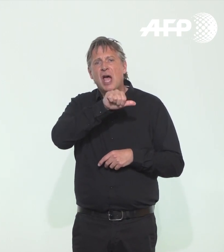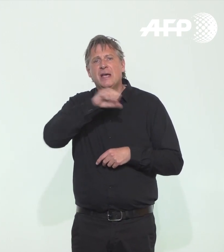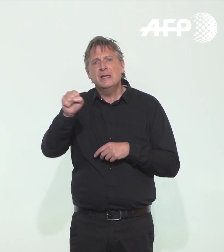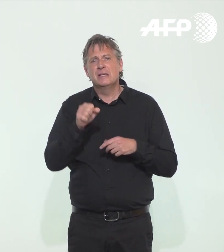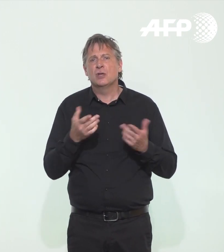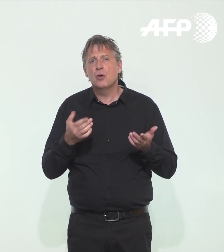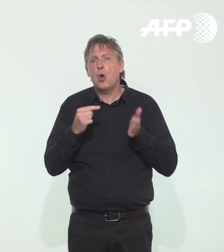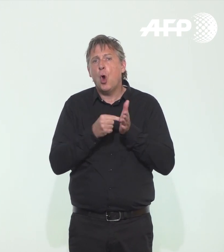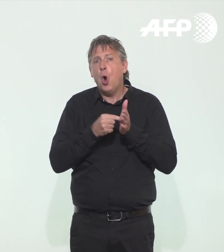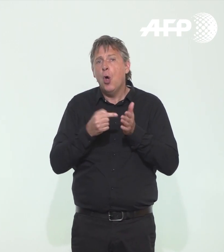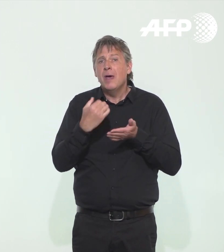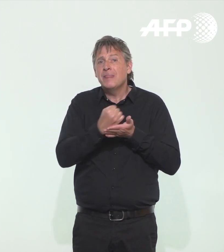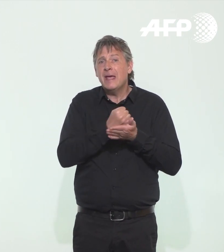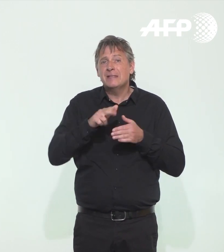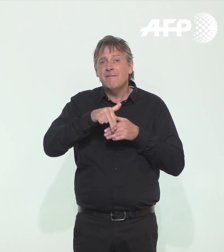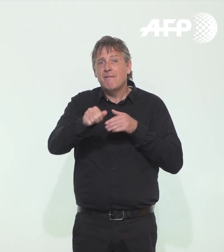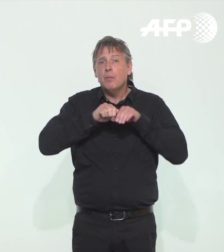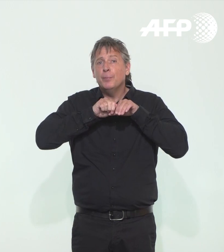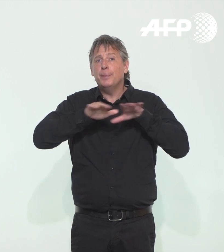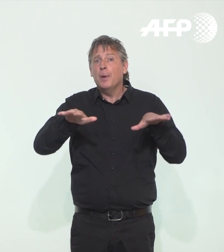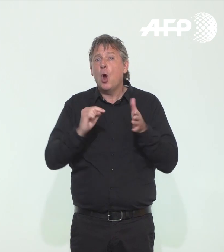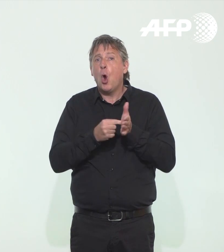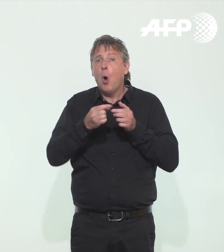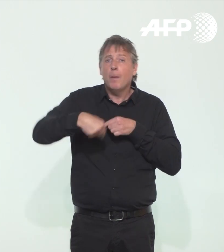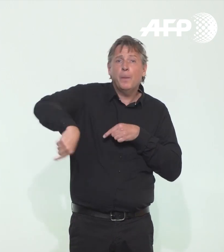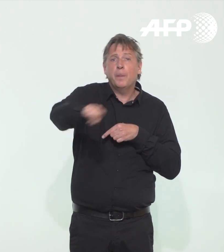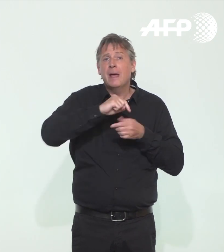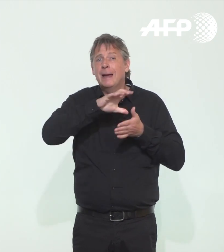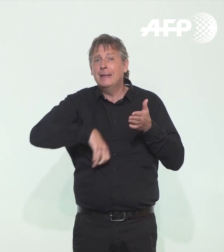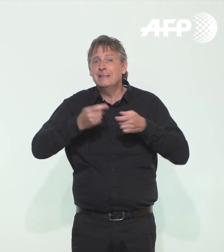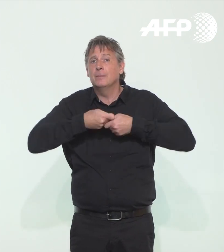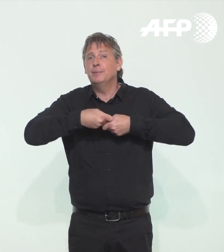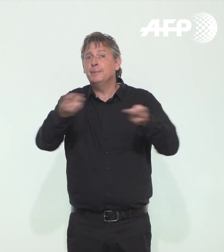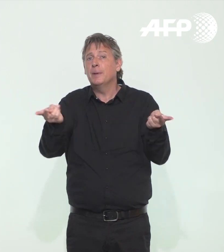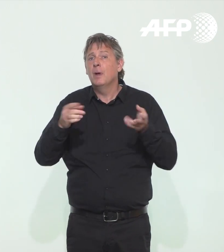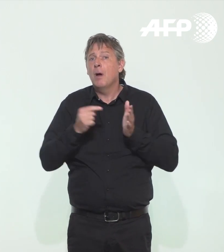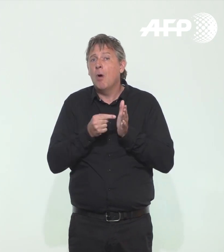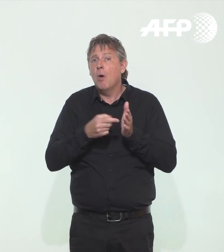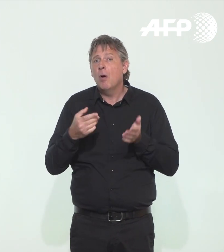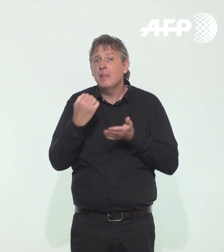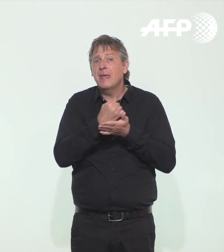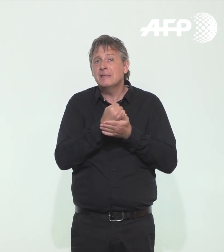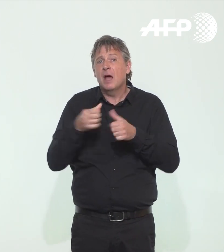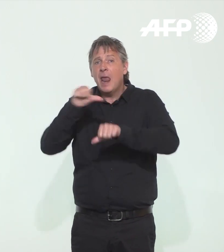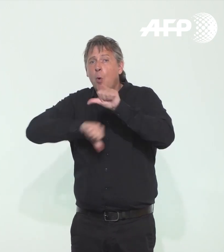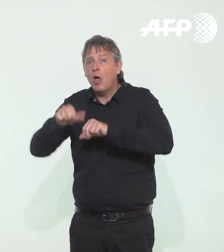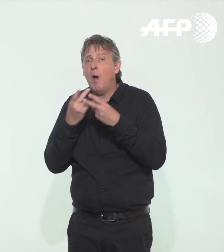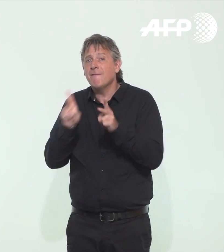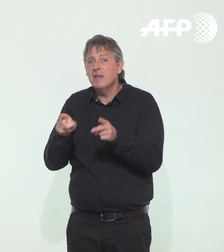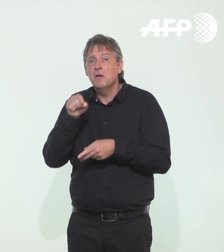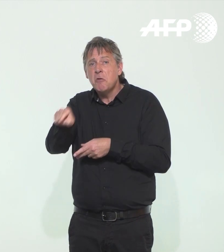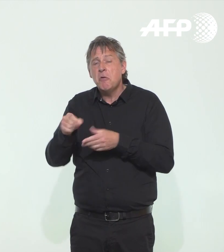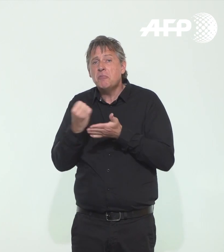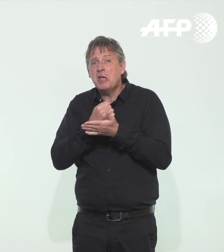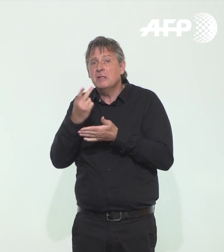commerciale des tests validés sera-t-elle publiée ? Tant qu'elle ne l'est pas, quelle confiance accorder aux tests des laboratoires de ville qui n'ont pu se fier qu'à leurs propres